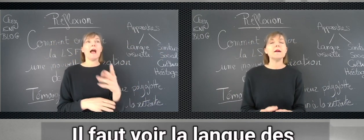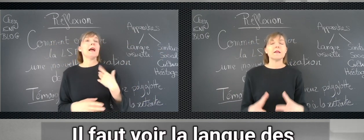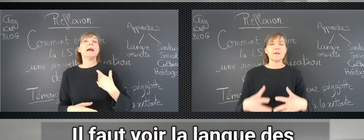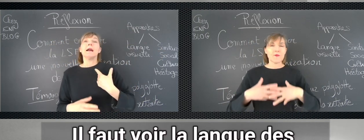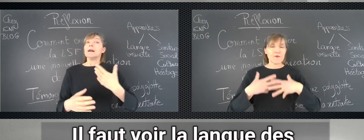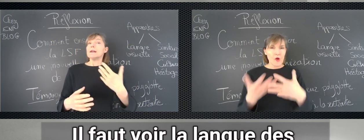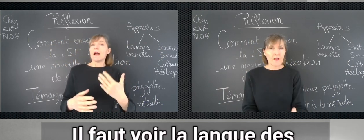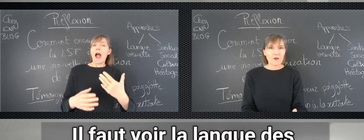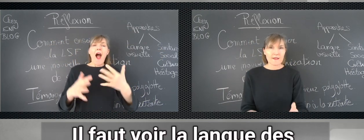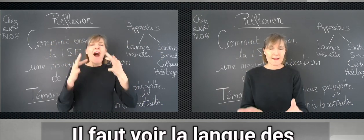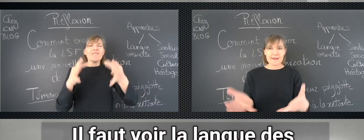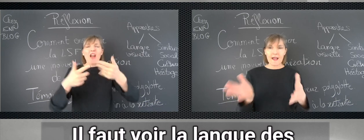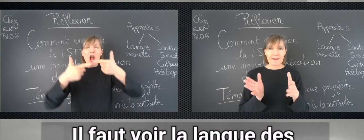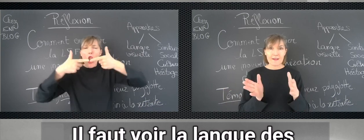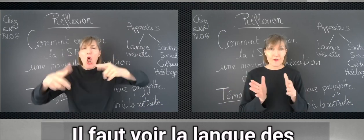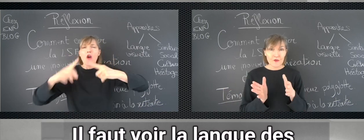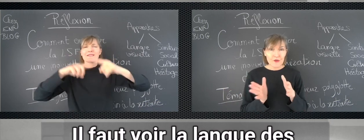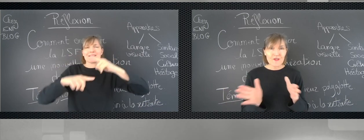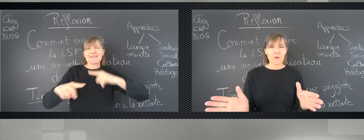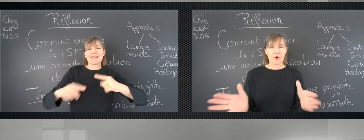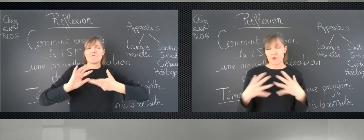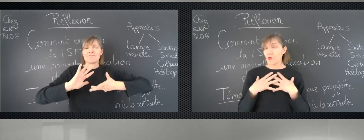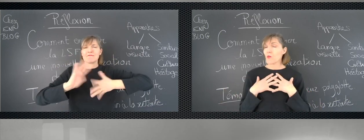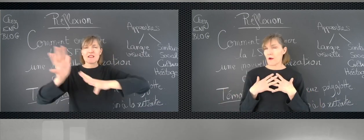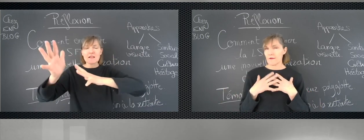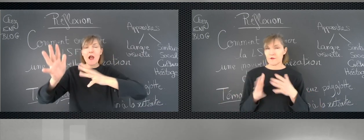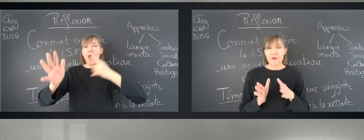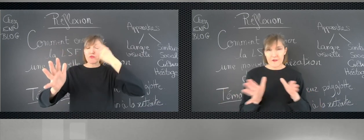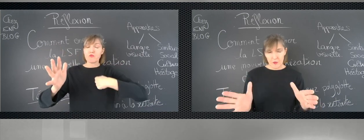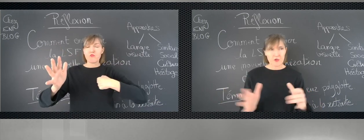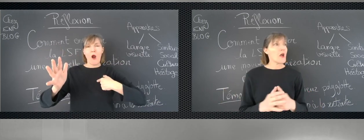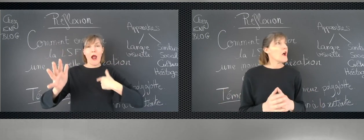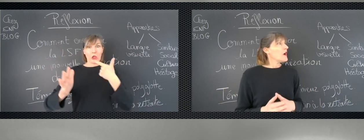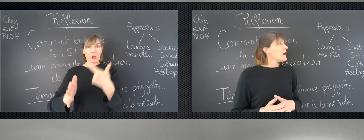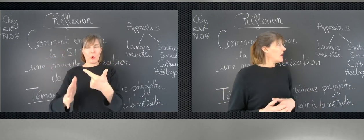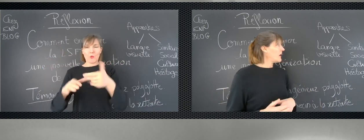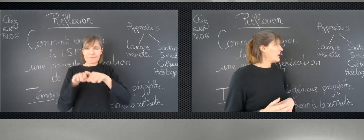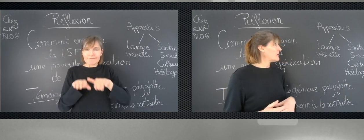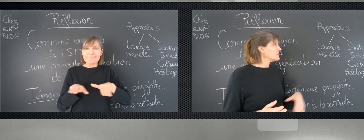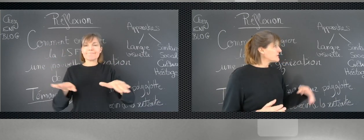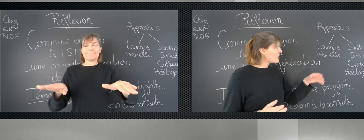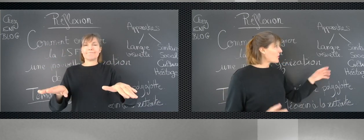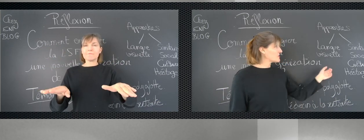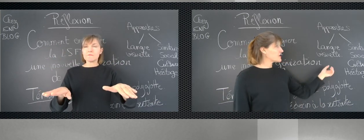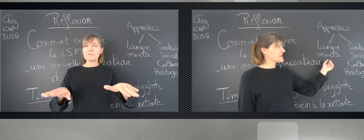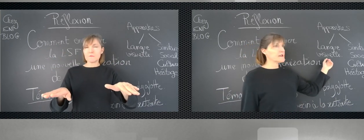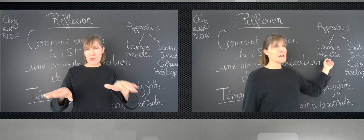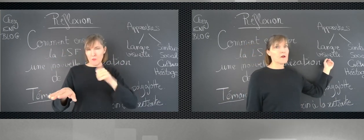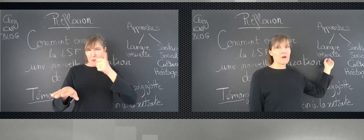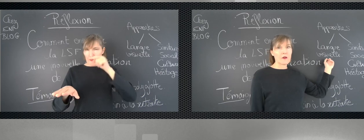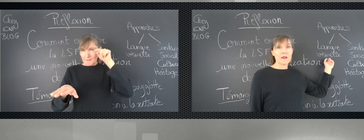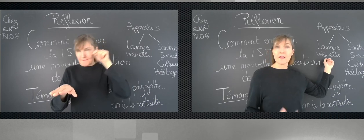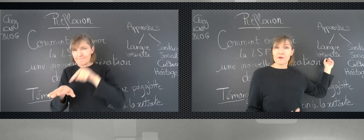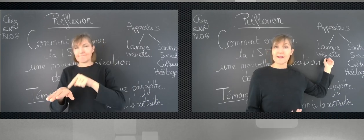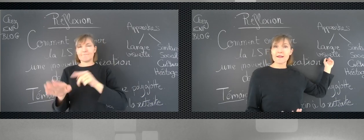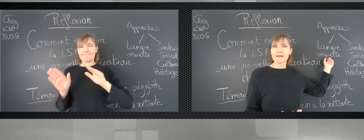Il faut voir la langue des signes avec deux approches. Pour moi, deux approches. Une approche qui est linguistique.